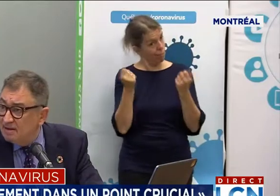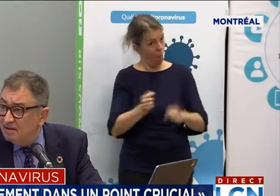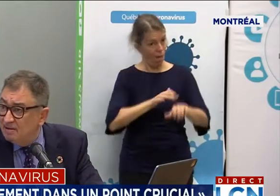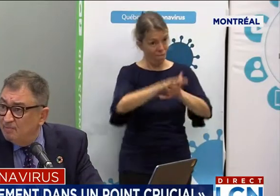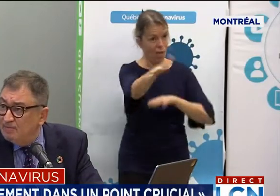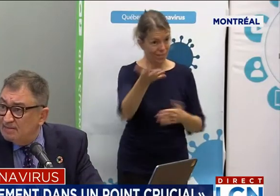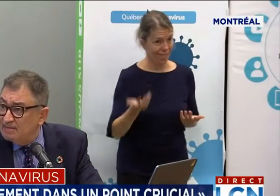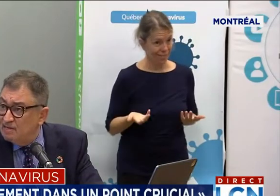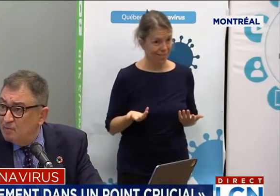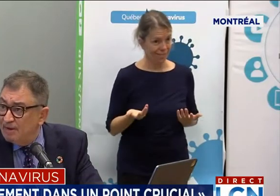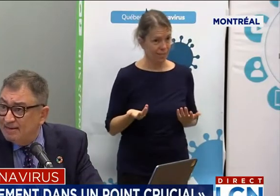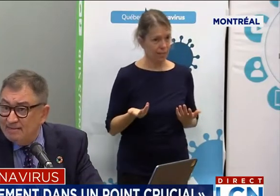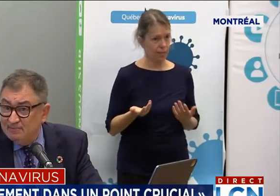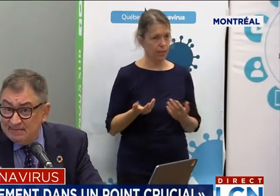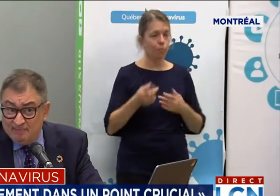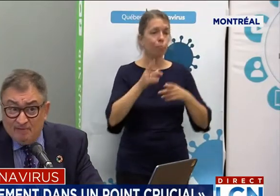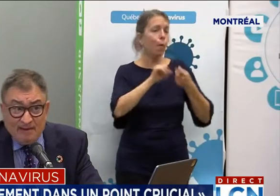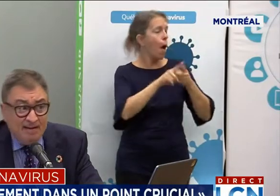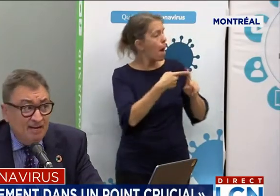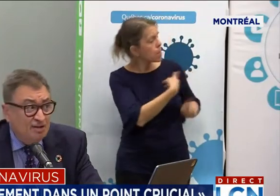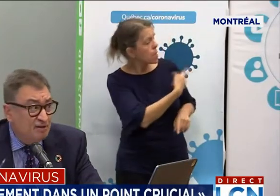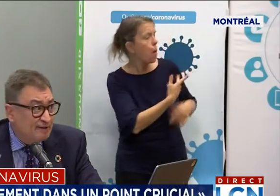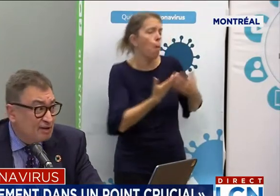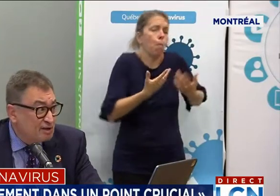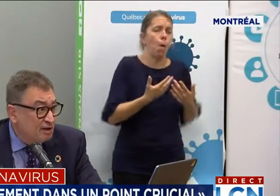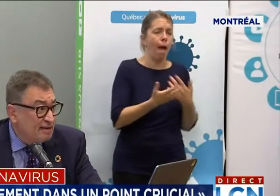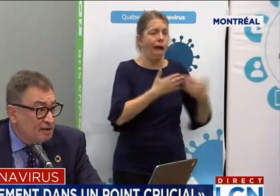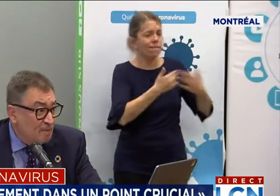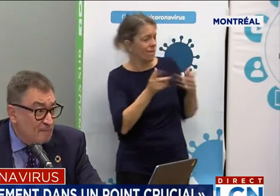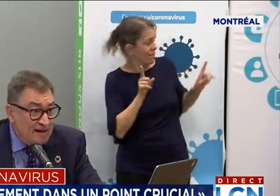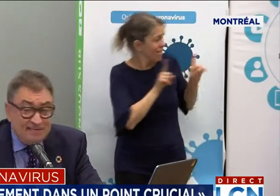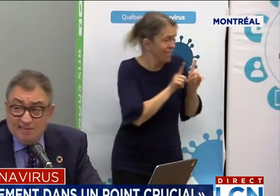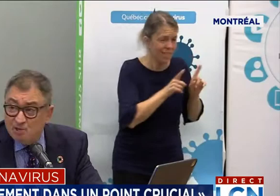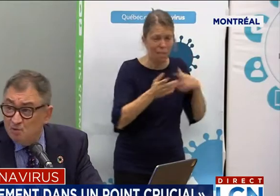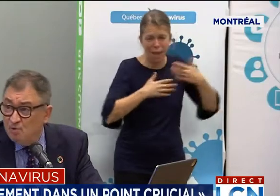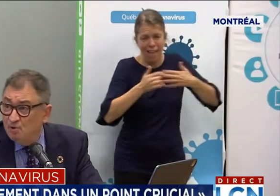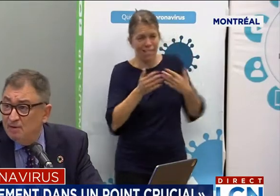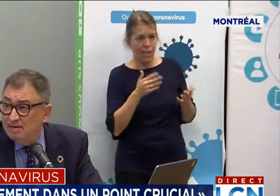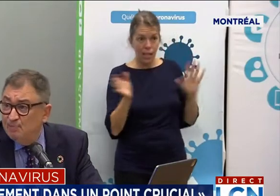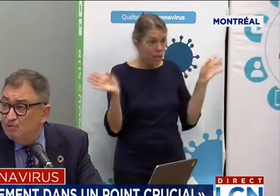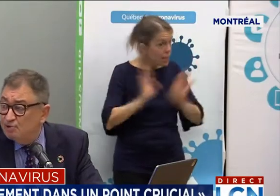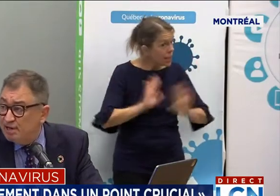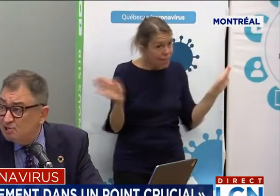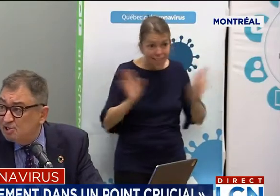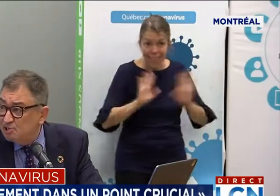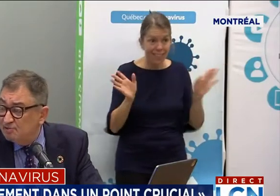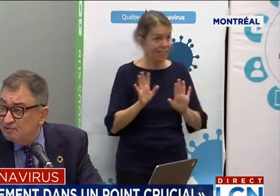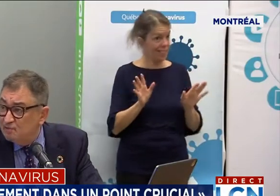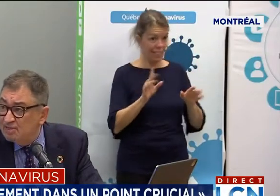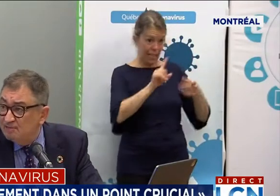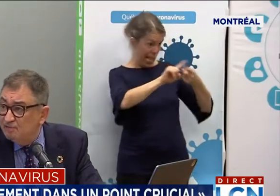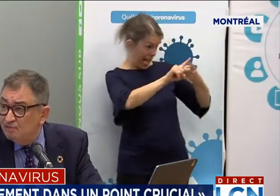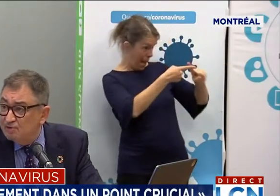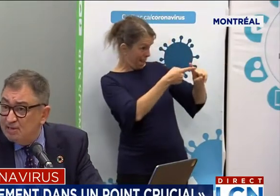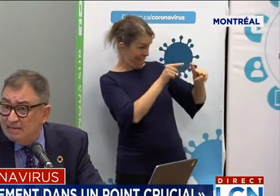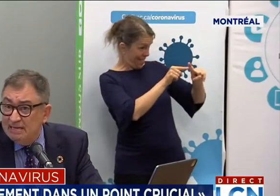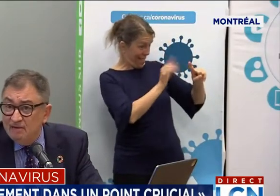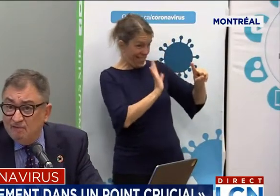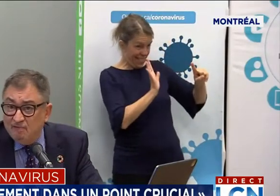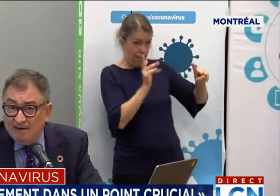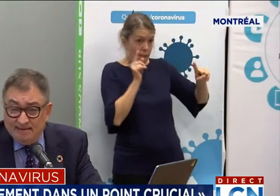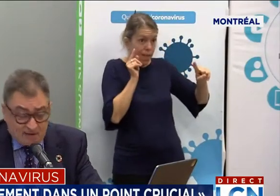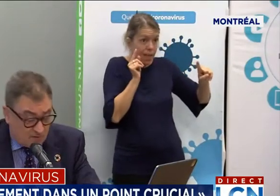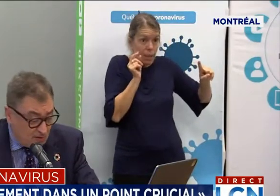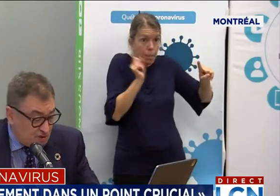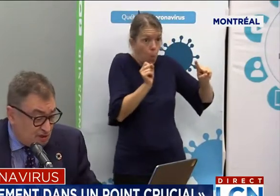c'est plus facile, il y moins de risques, mais ce n pas vrai. Ce virus-là est un malicieux. Il peut se cacher chez vous sans que vous soyez,